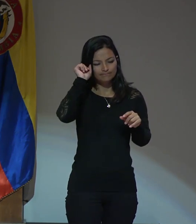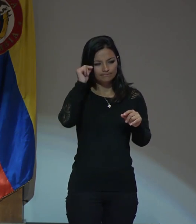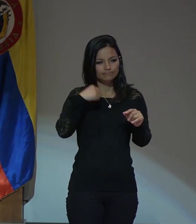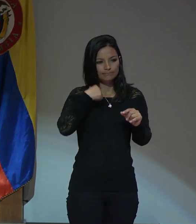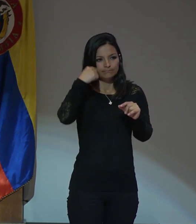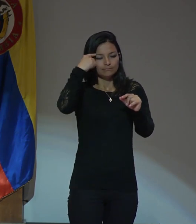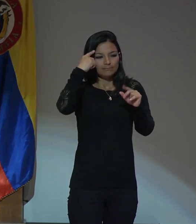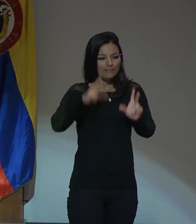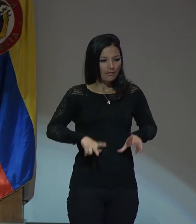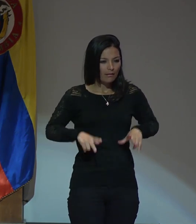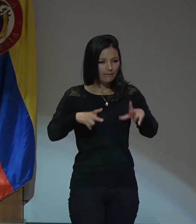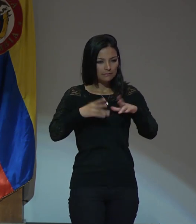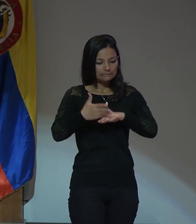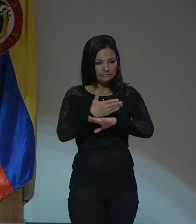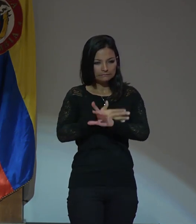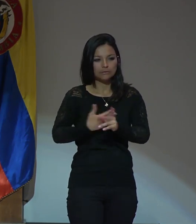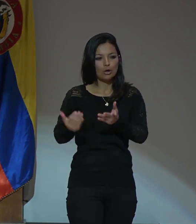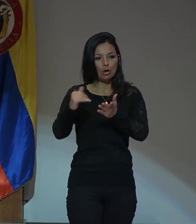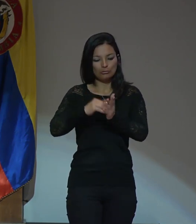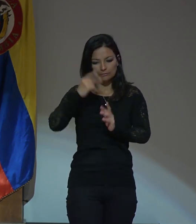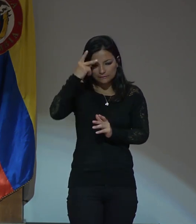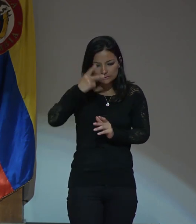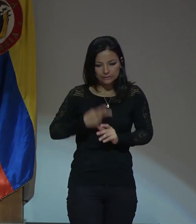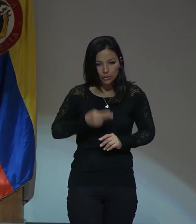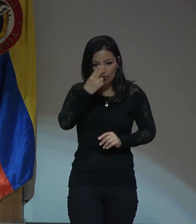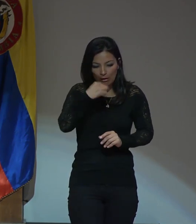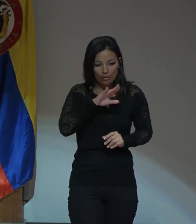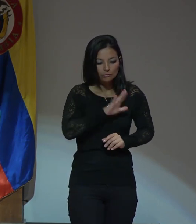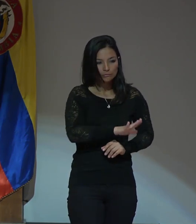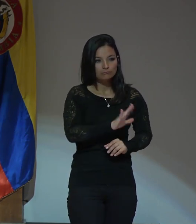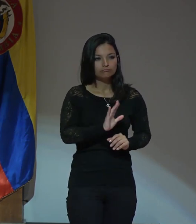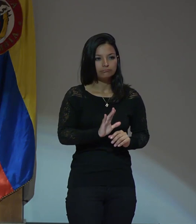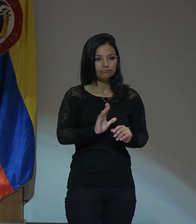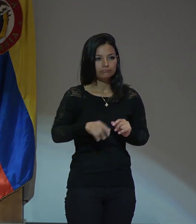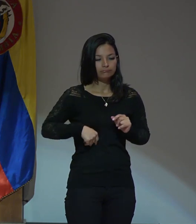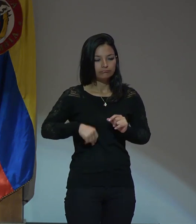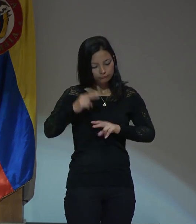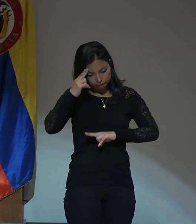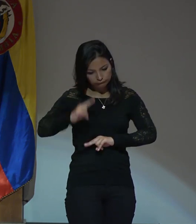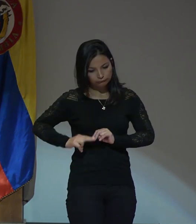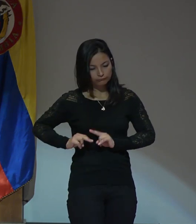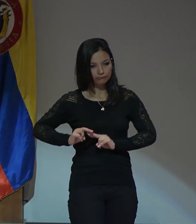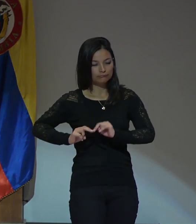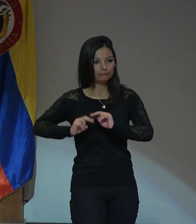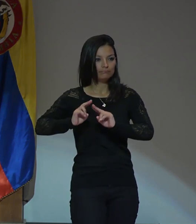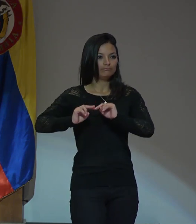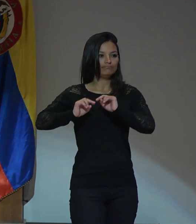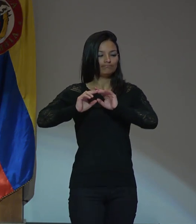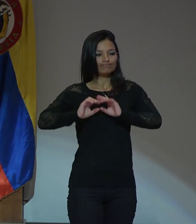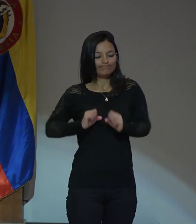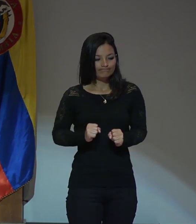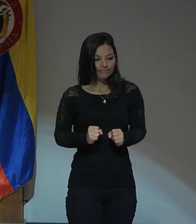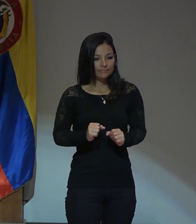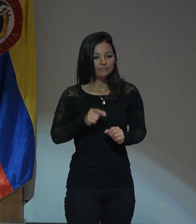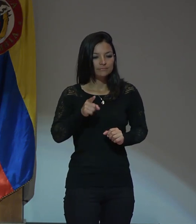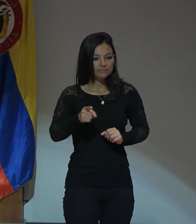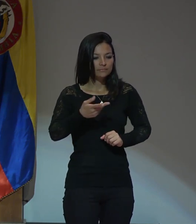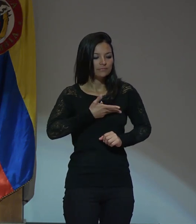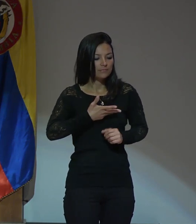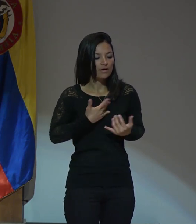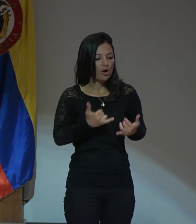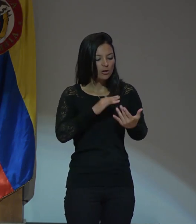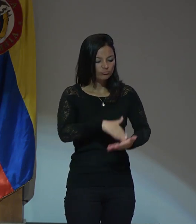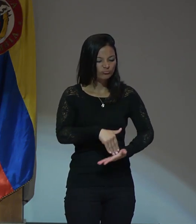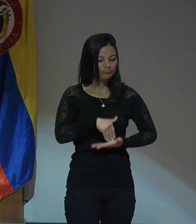reconstruyendo la historia de sus hijos se hicieron estas madres con tanta